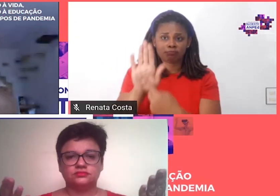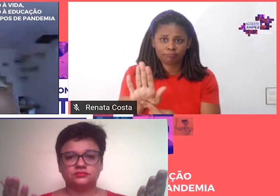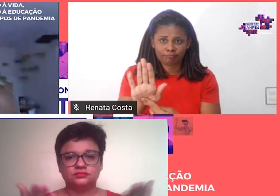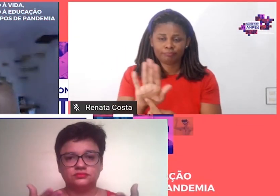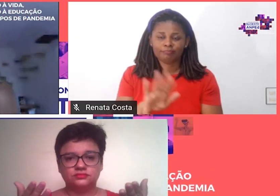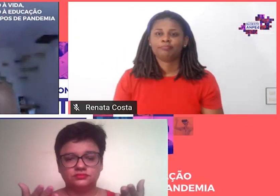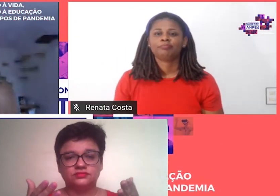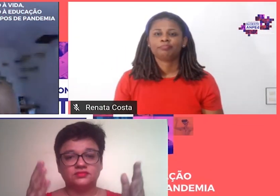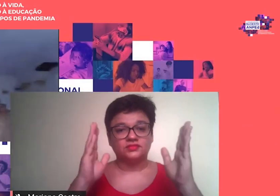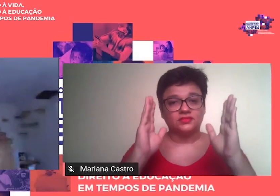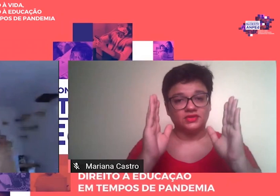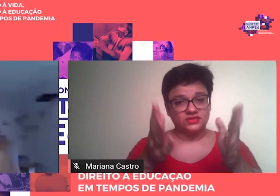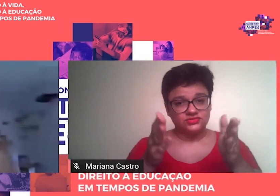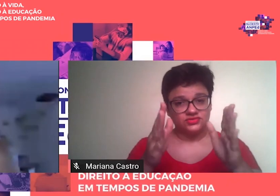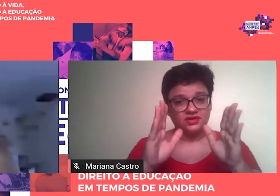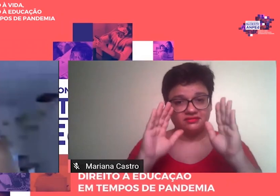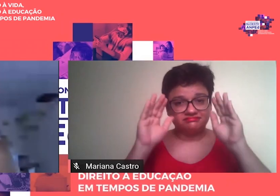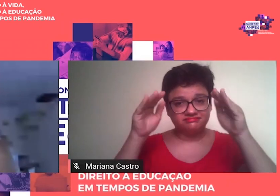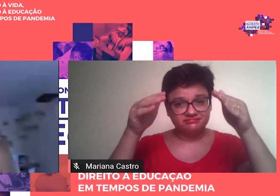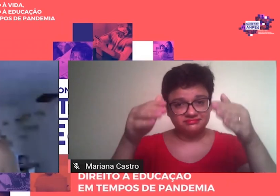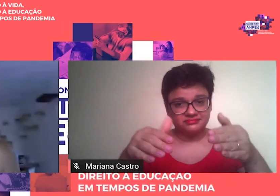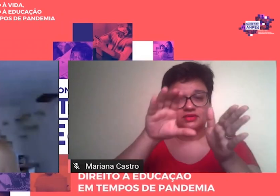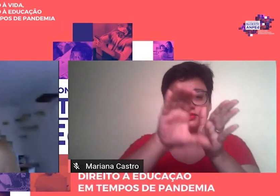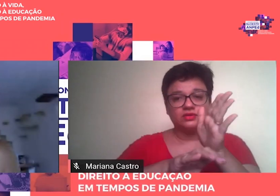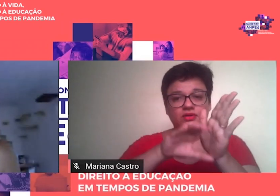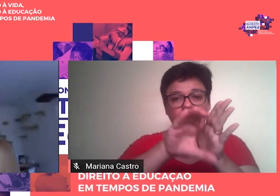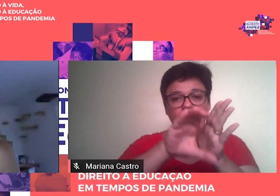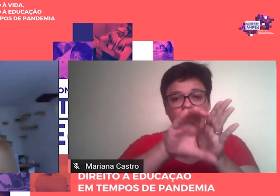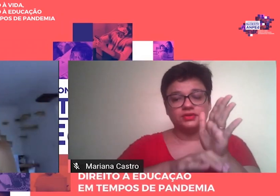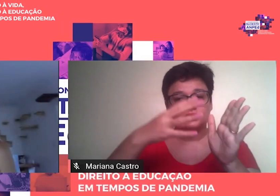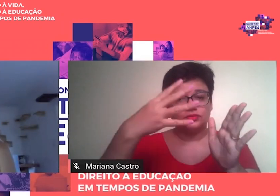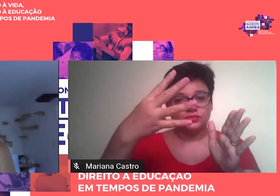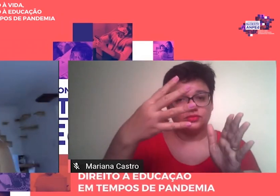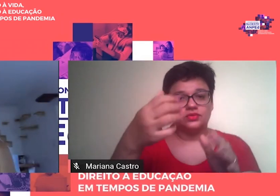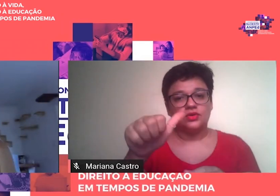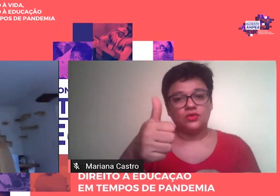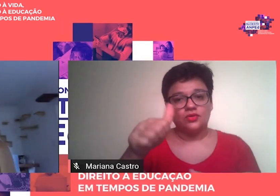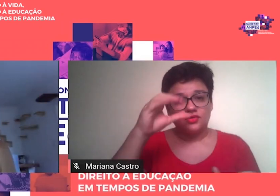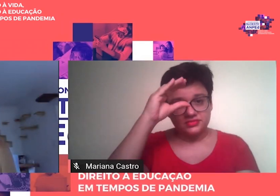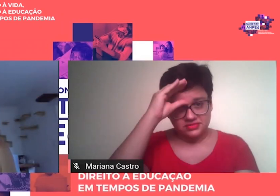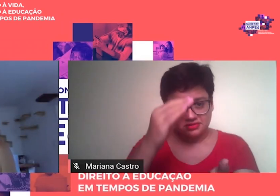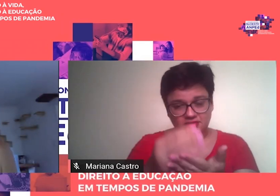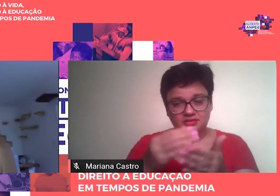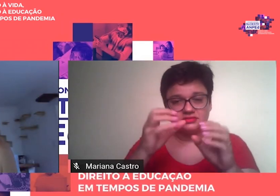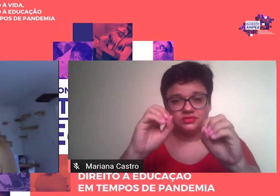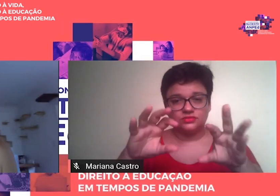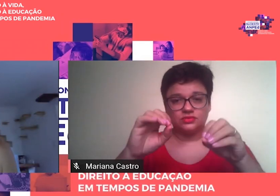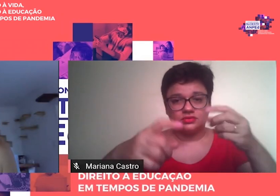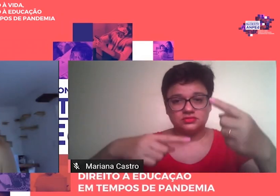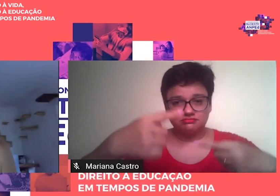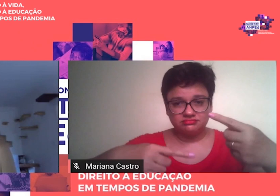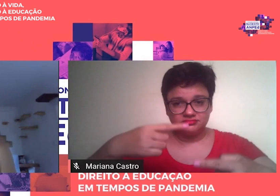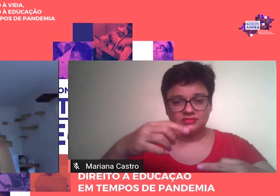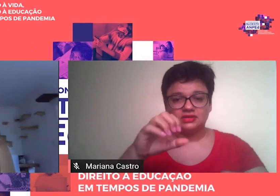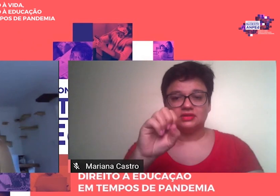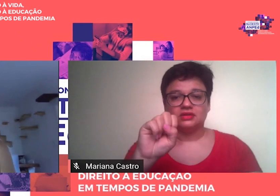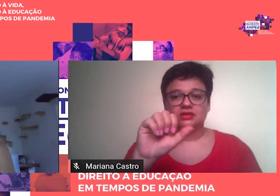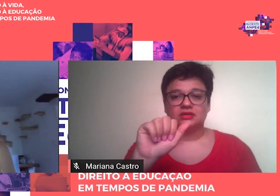Chegamos finalmente ao capítulo quatro, onze teses sobre educação e política e Saviani